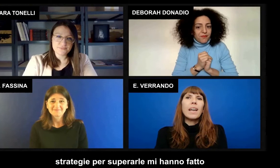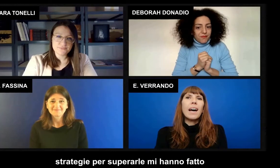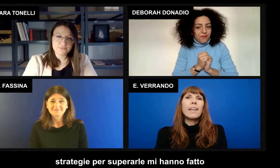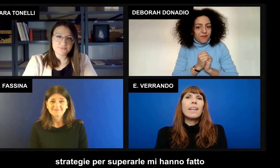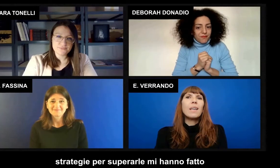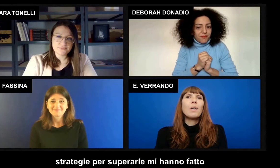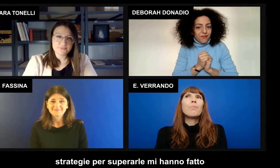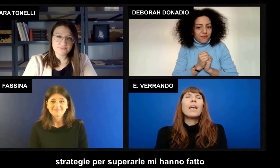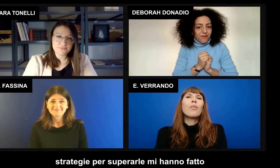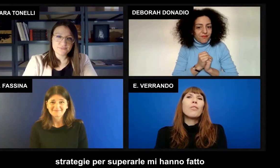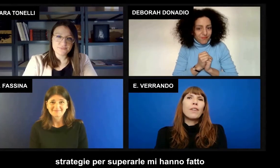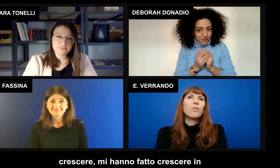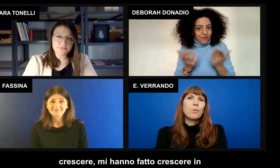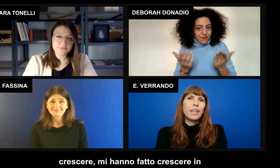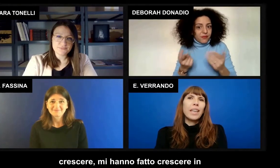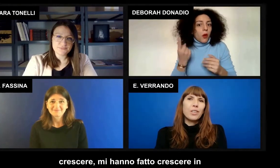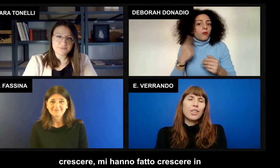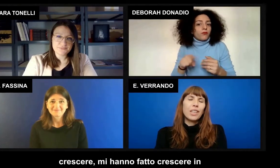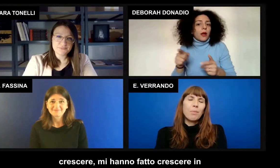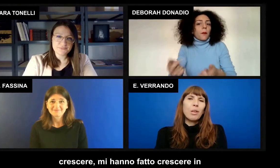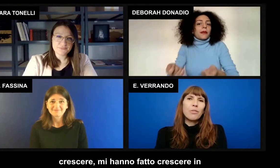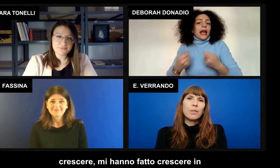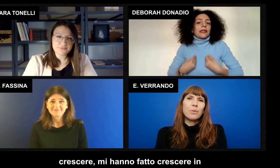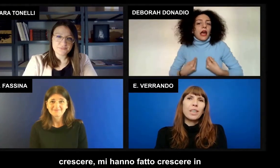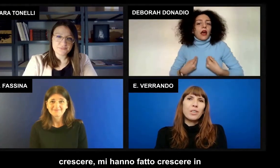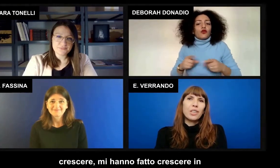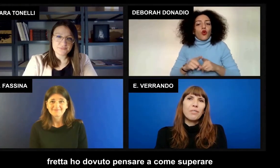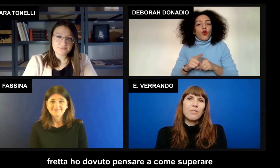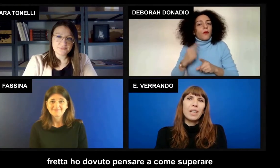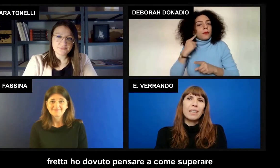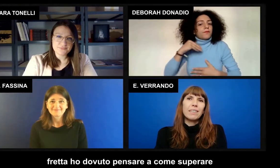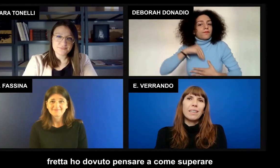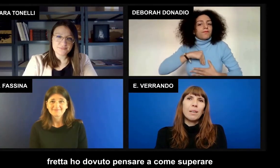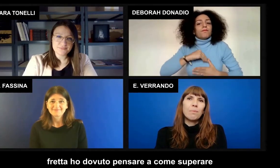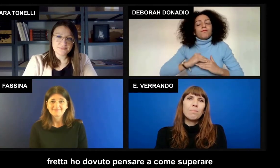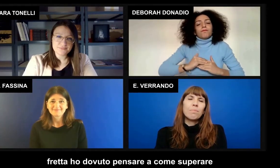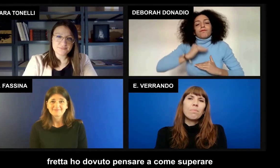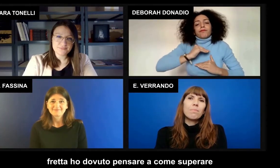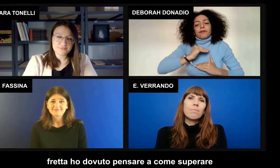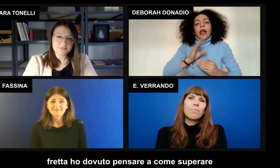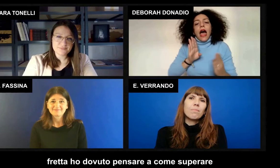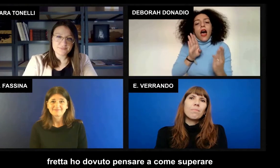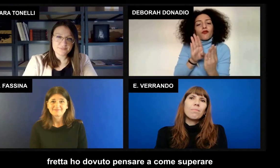superarle mi hanno fatto crescere, mi hanno fatto crescere in fretta.